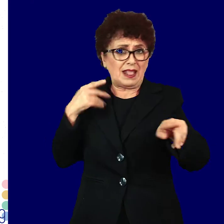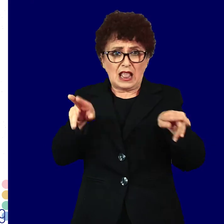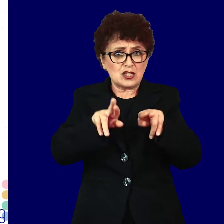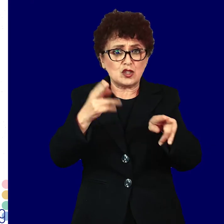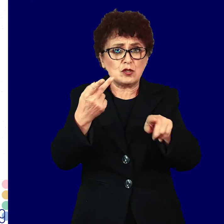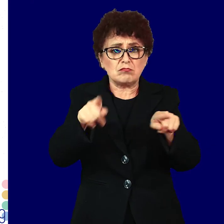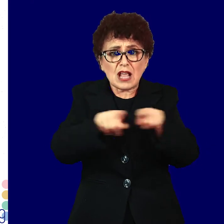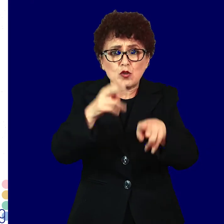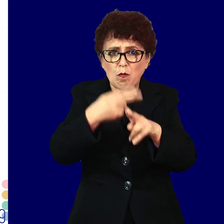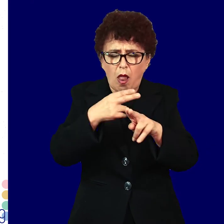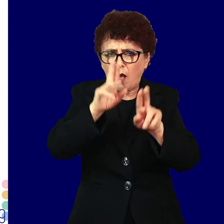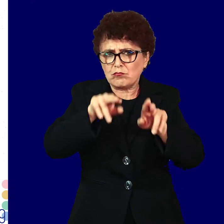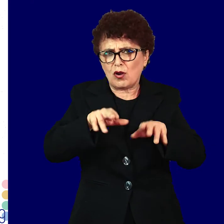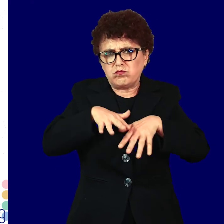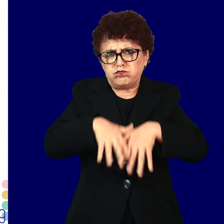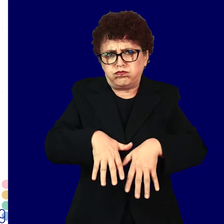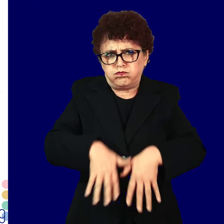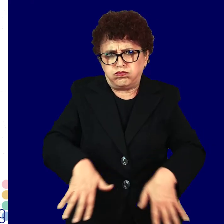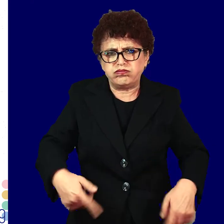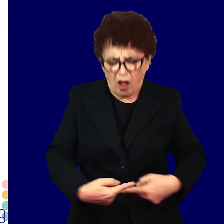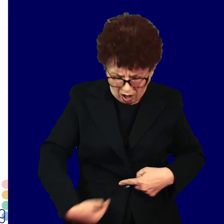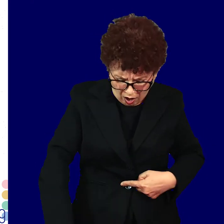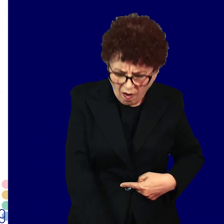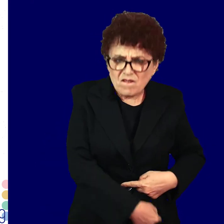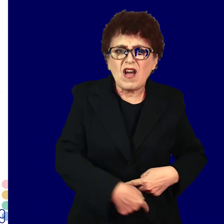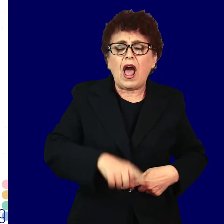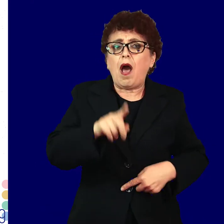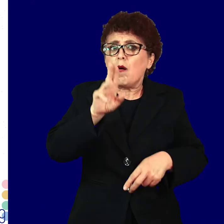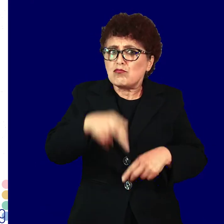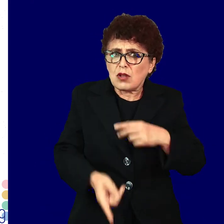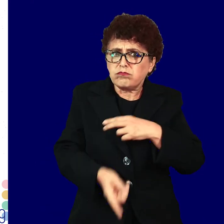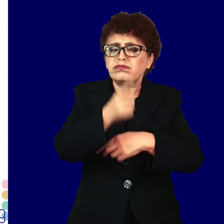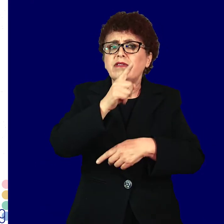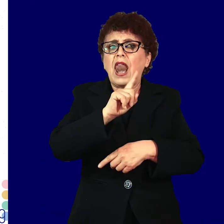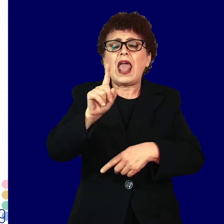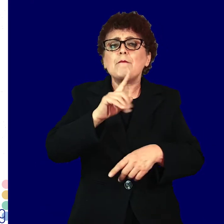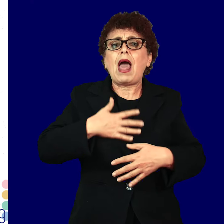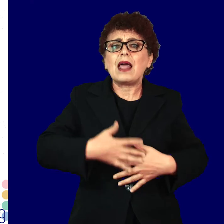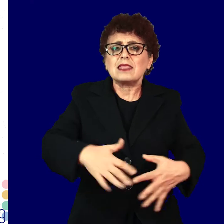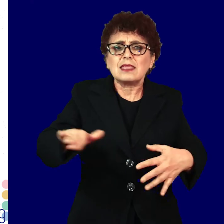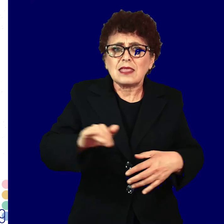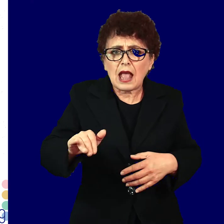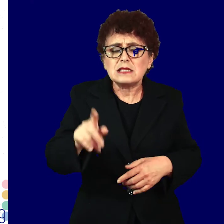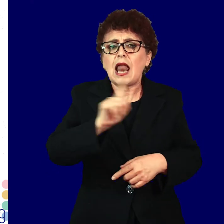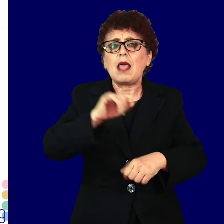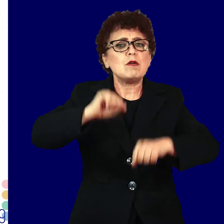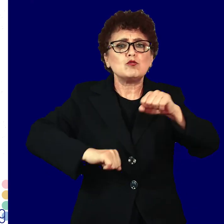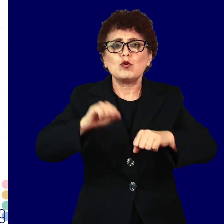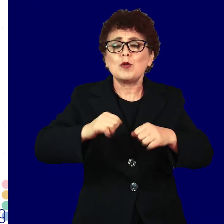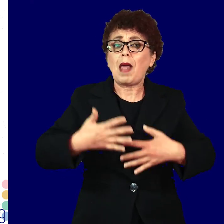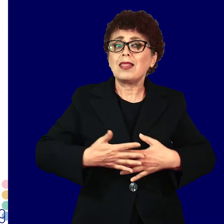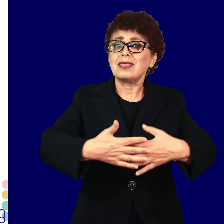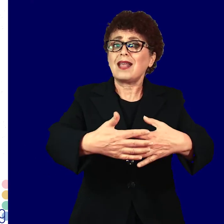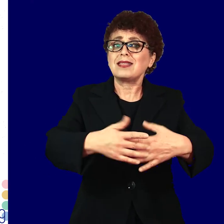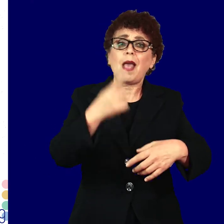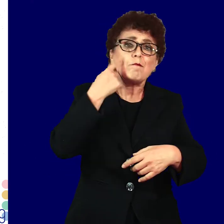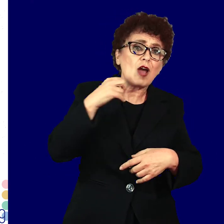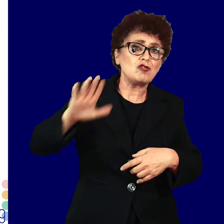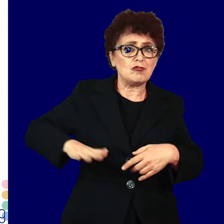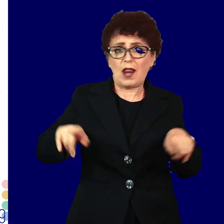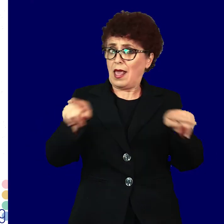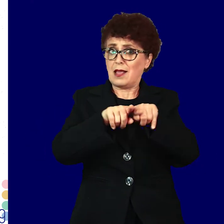може да се прошири на целата уретра и да предизвика неплодност и кај мажите и кај жените. Начин на